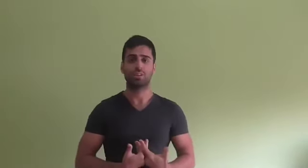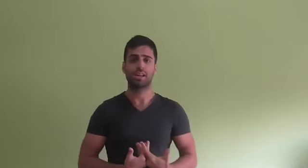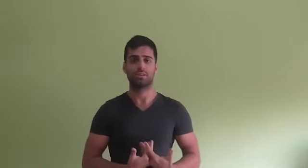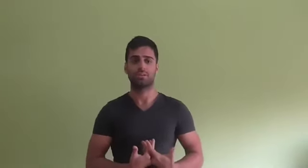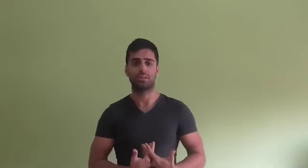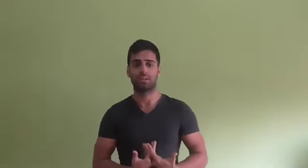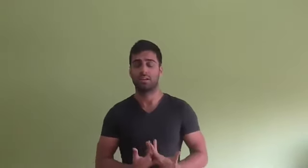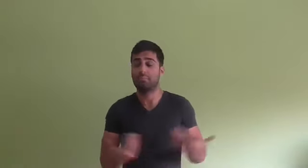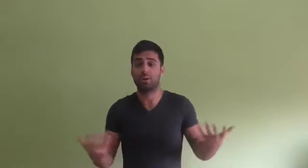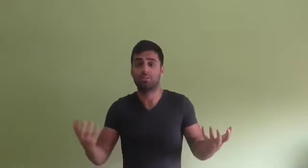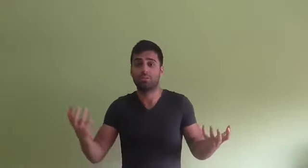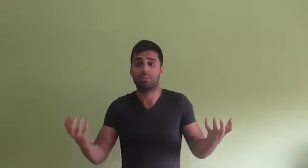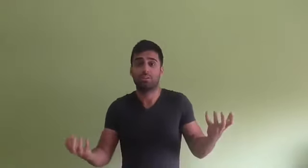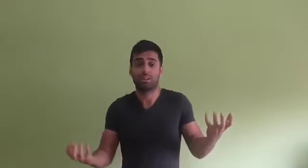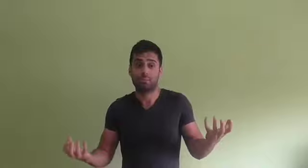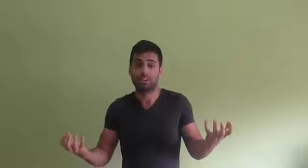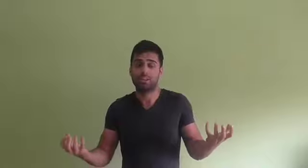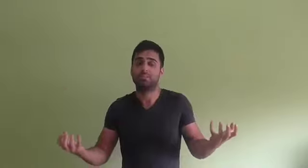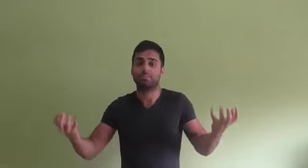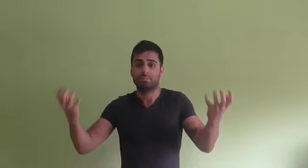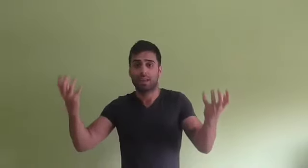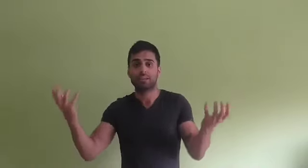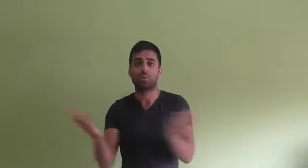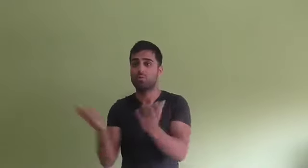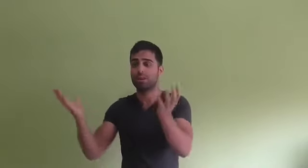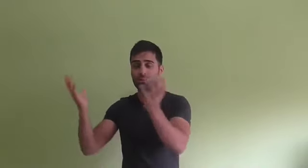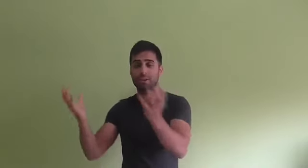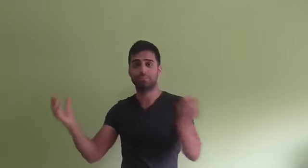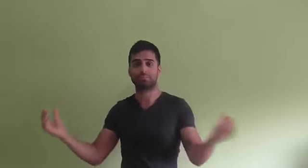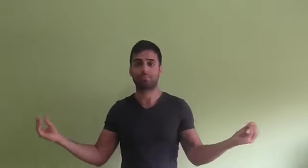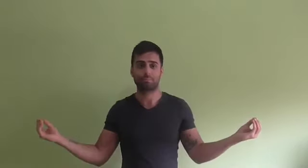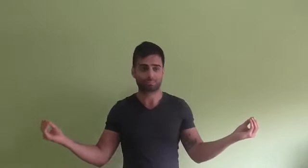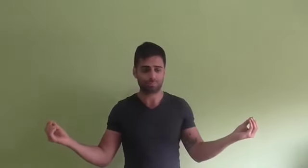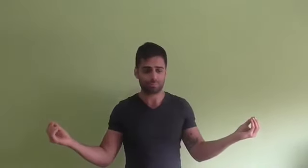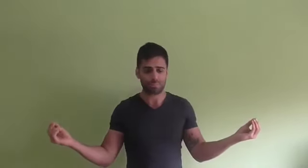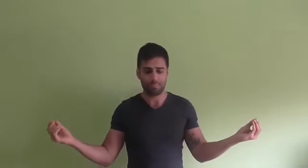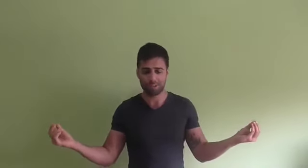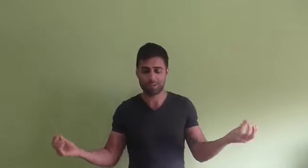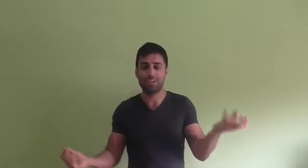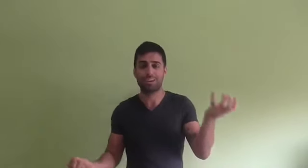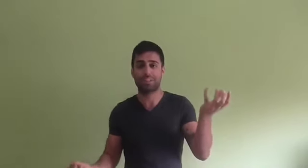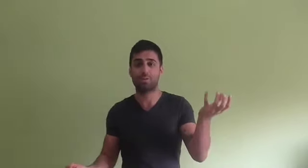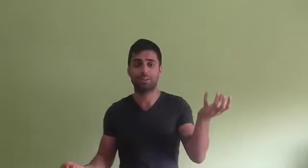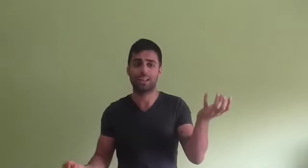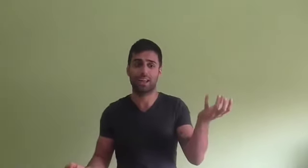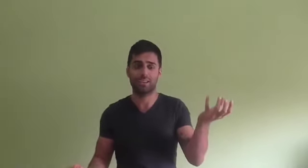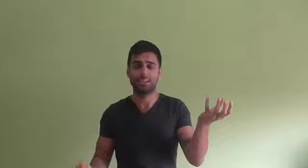solitario. Pero, finalmente, esa burbuja también petó y me di cuenta de que